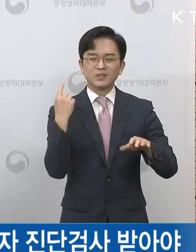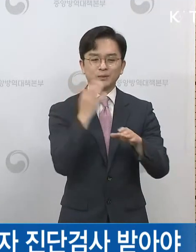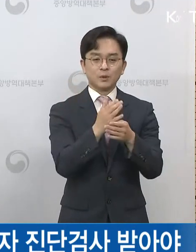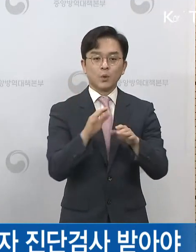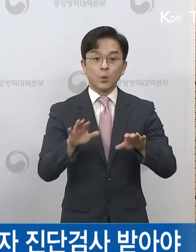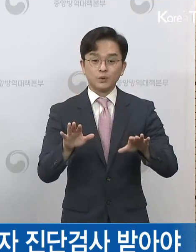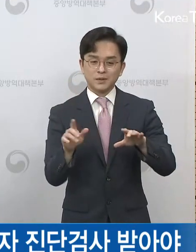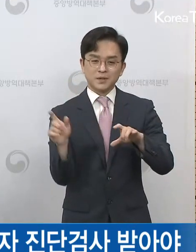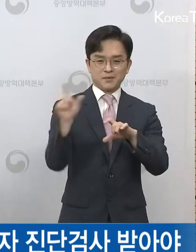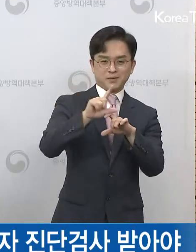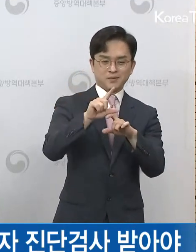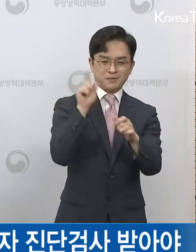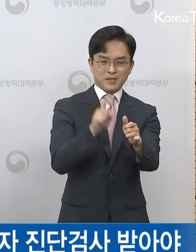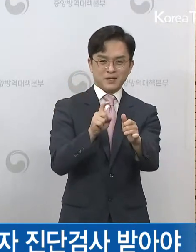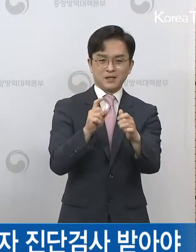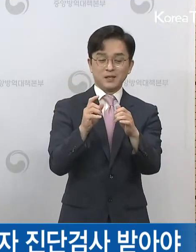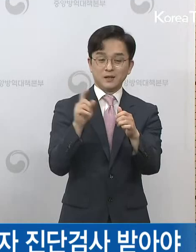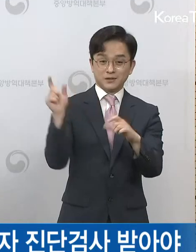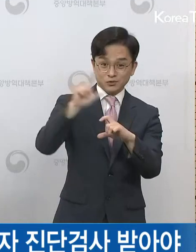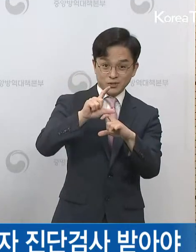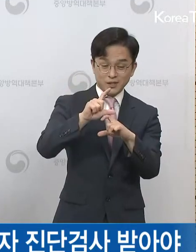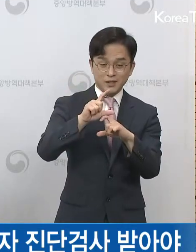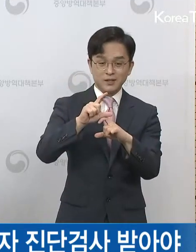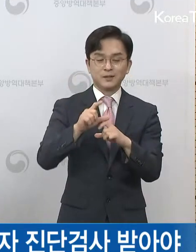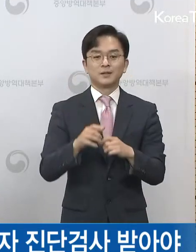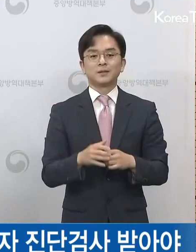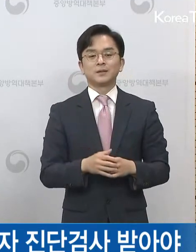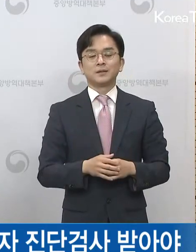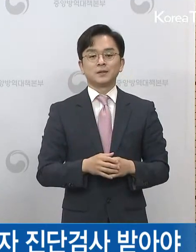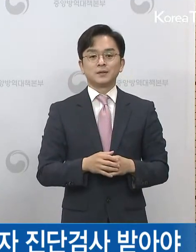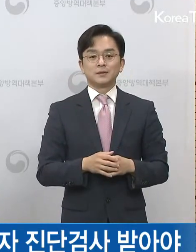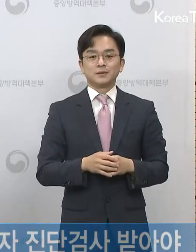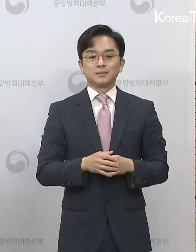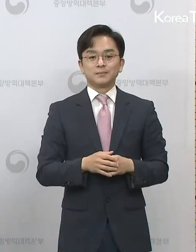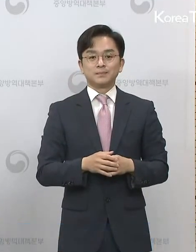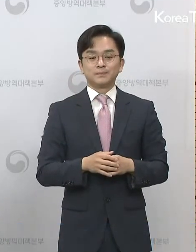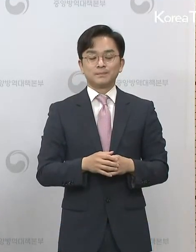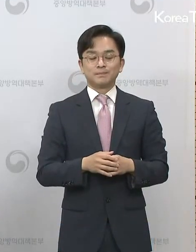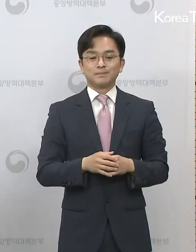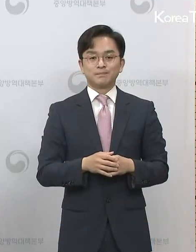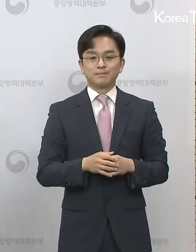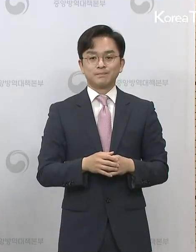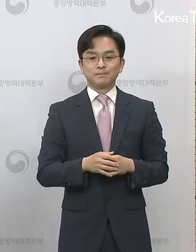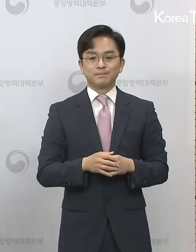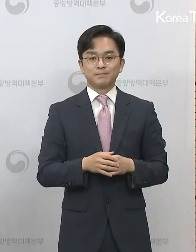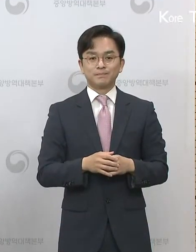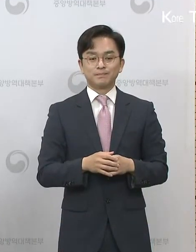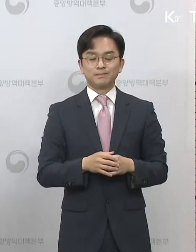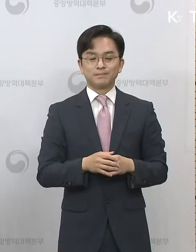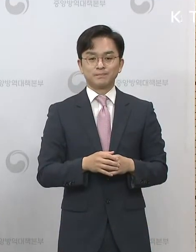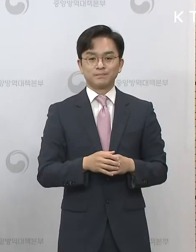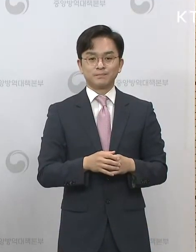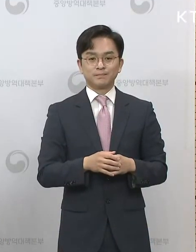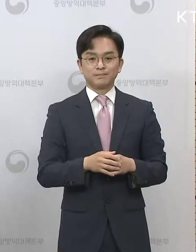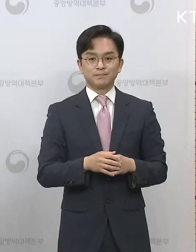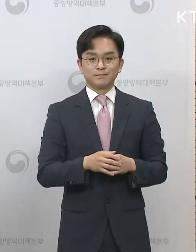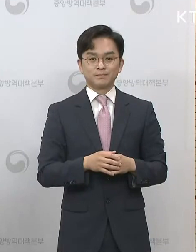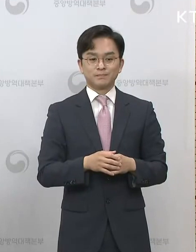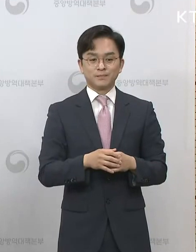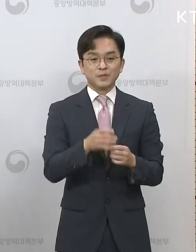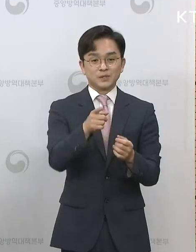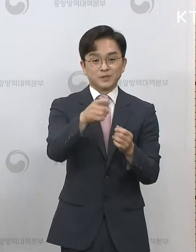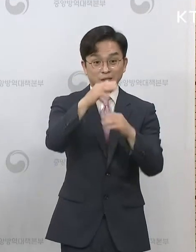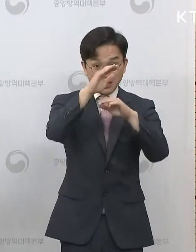리스트가 있습니다. 주로 최근에 확진자가 다녀간 그런 장소로 보도자료를